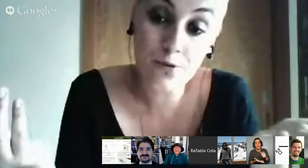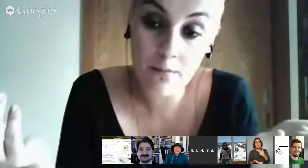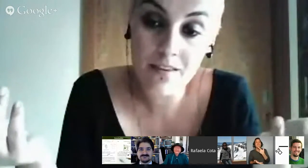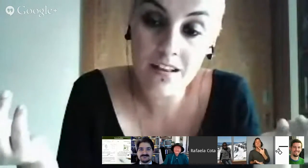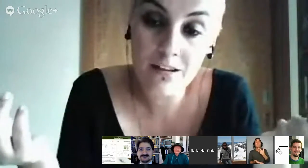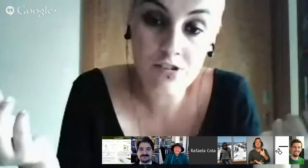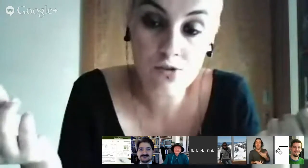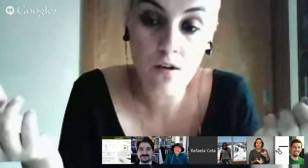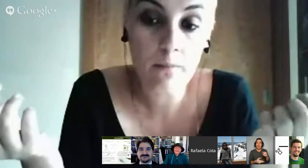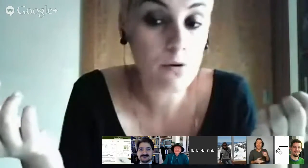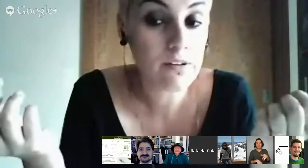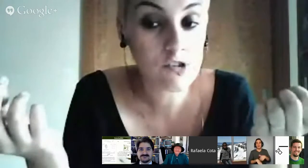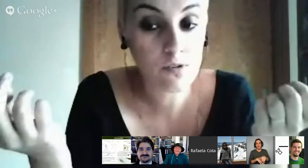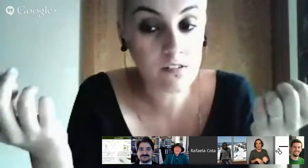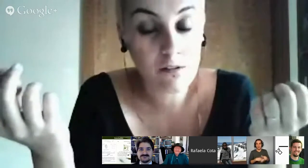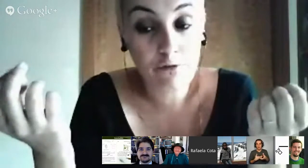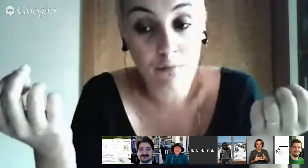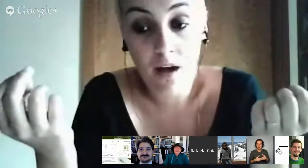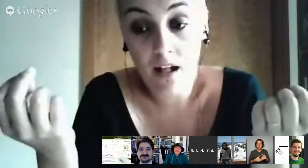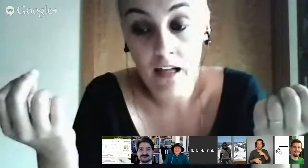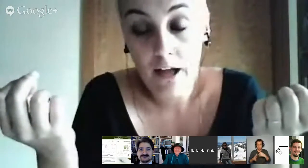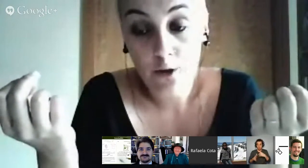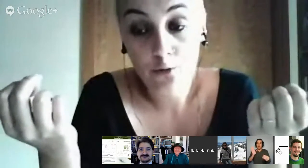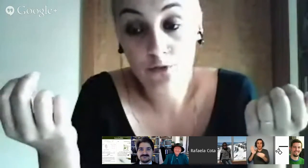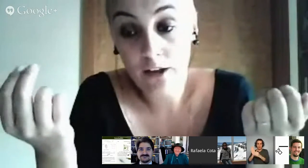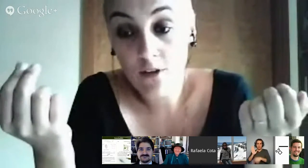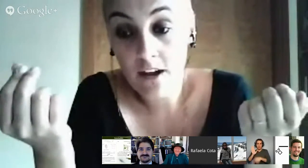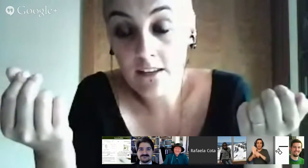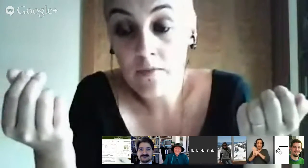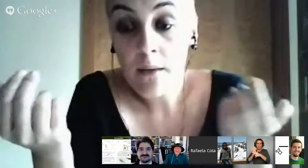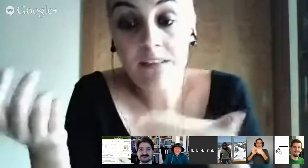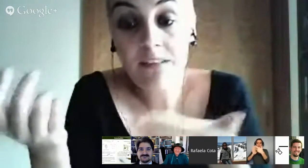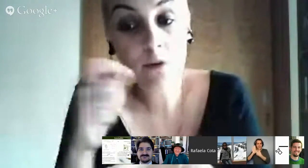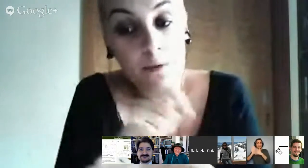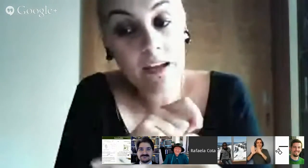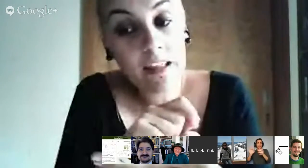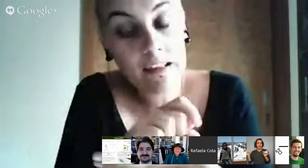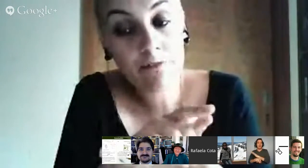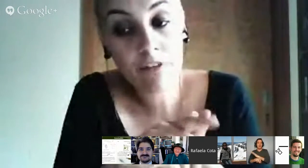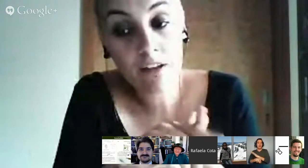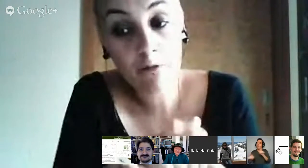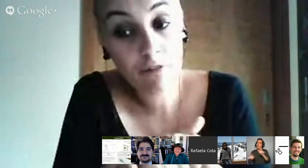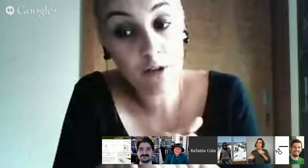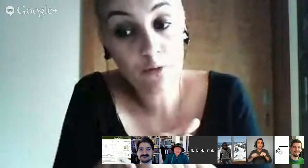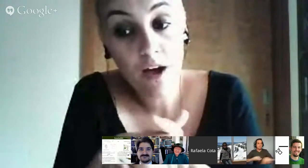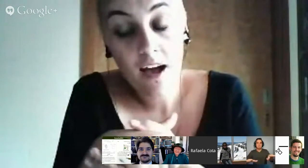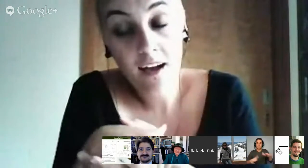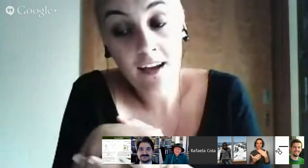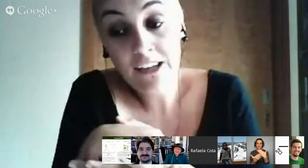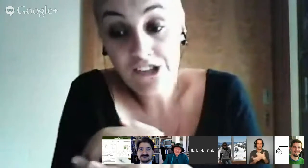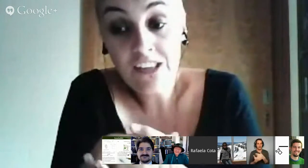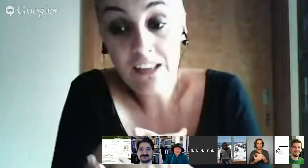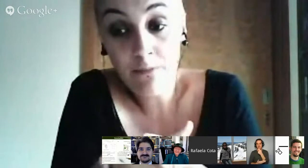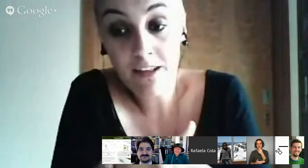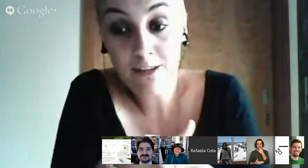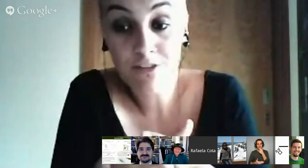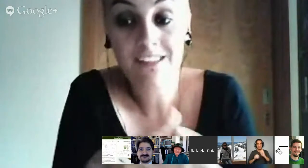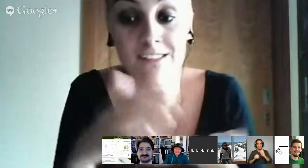programa da língua gestual não existe o ensino formal do signwriting mas a própria criança vê-lo instintivamente portanto